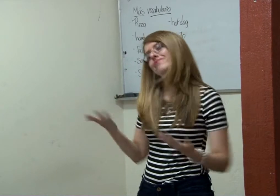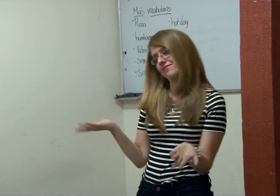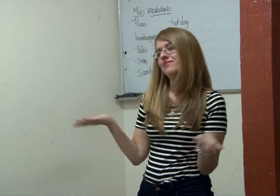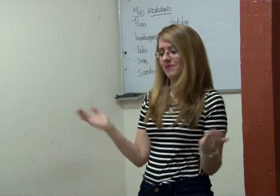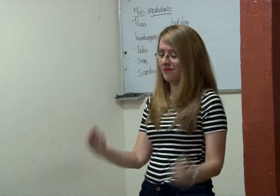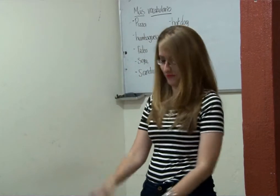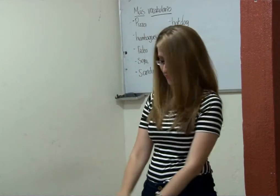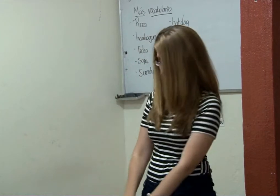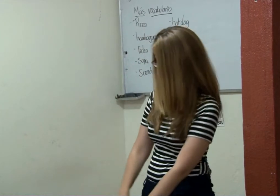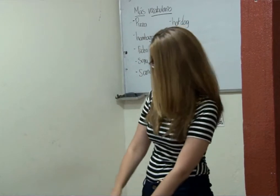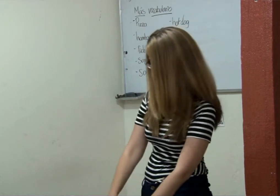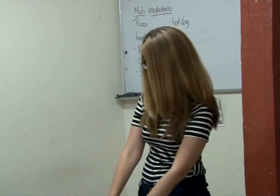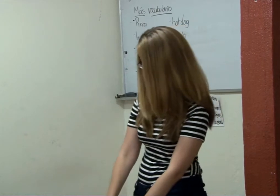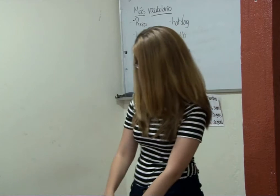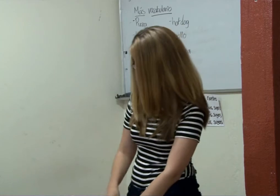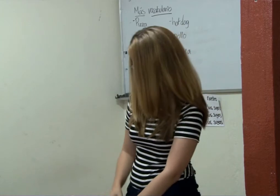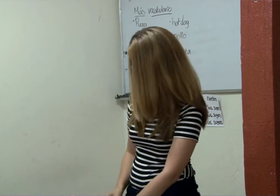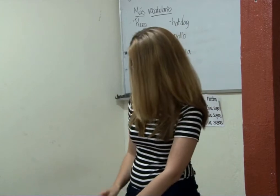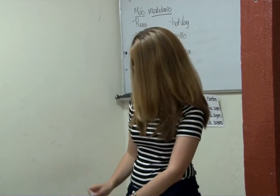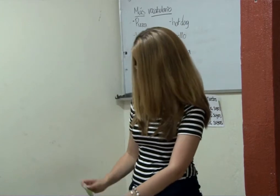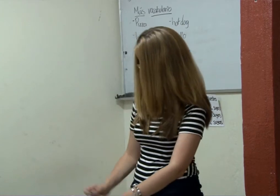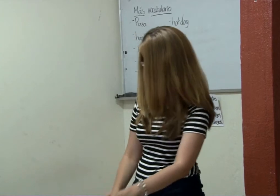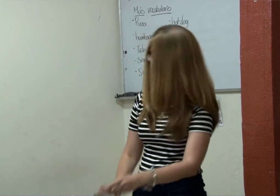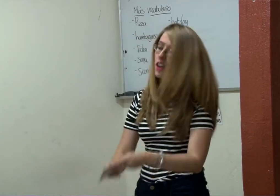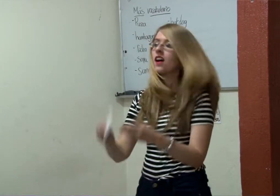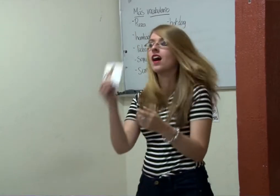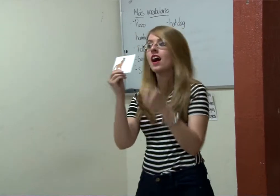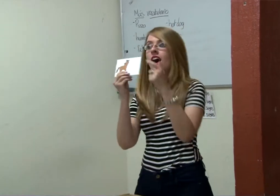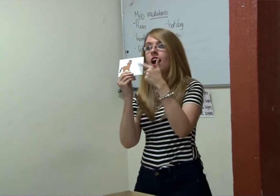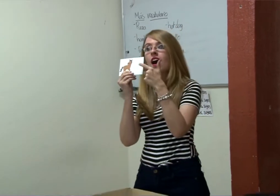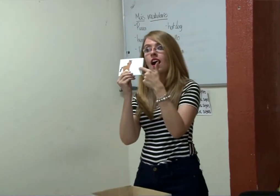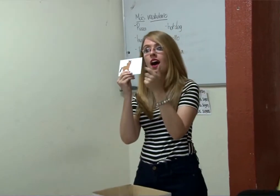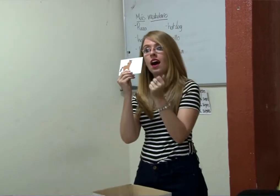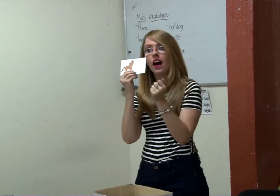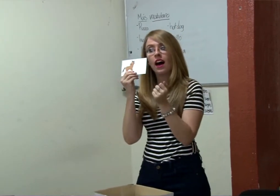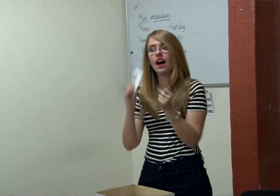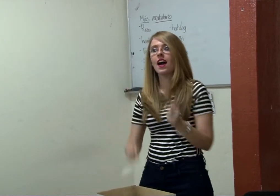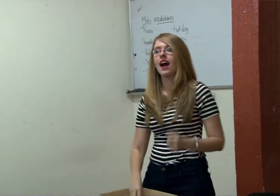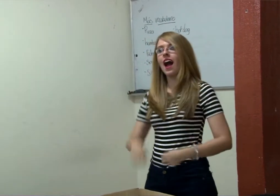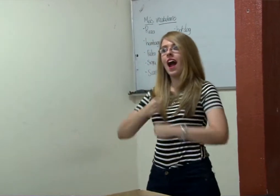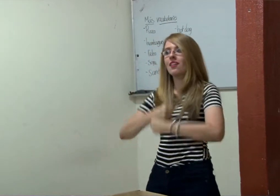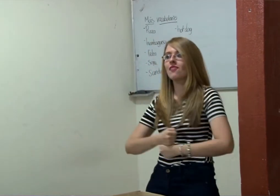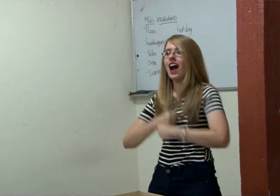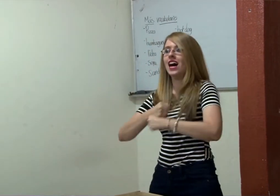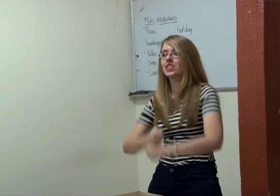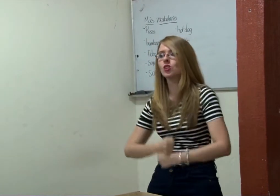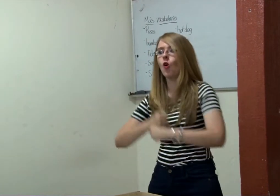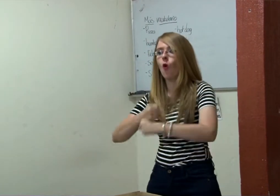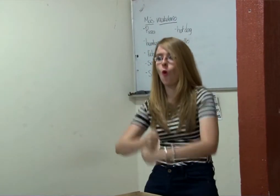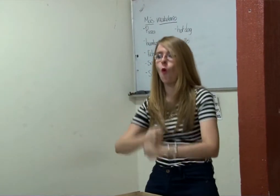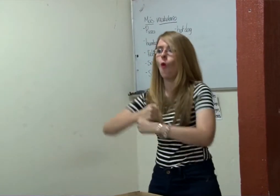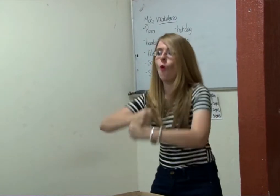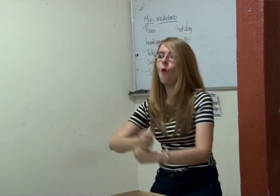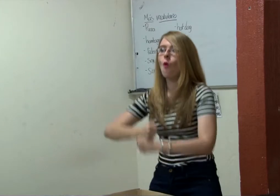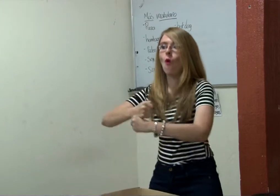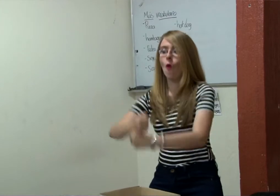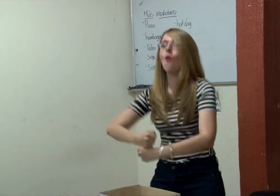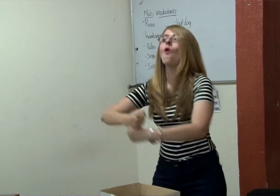sordos. Lo más importante es enseñarles su lengua de señas. Empezando con lengua de señas,